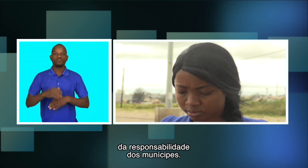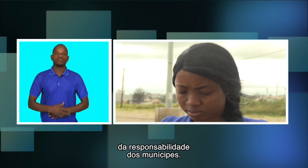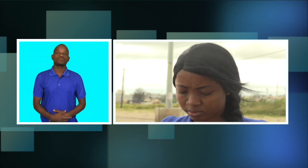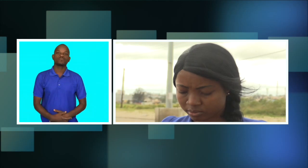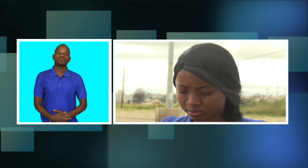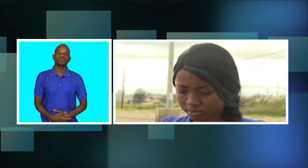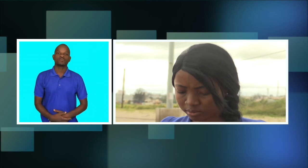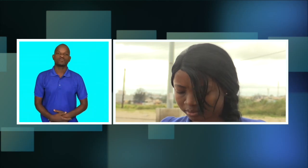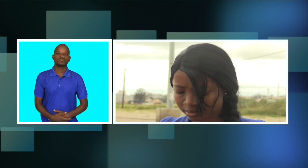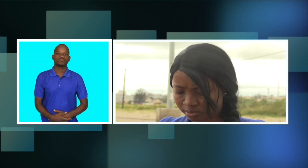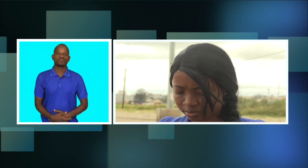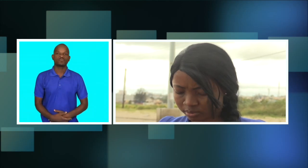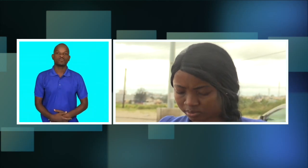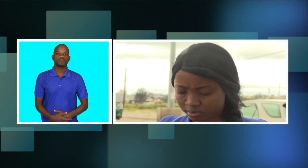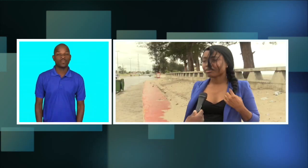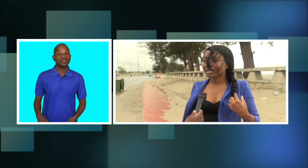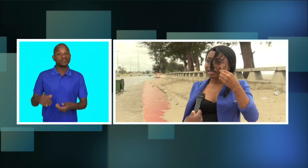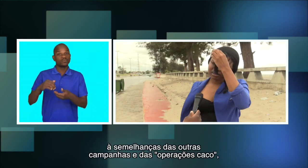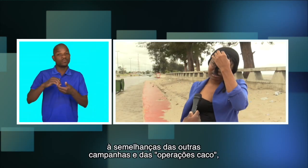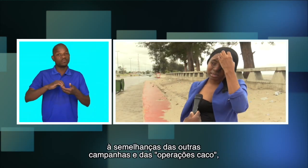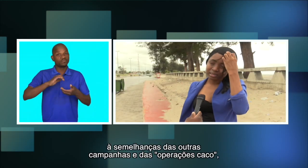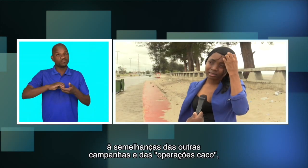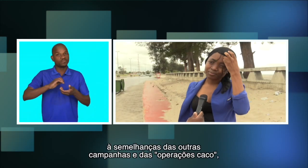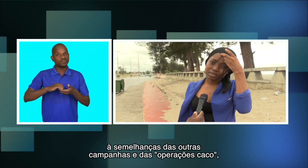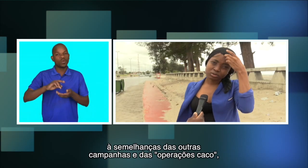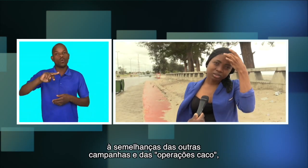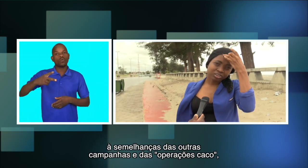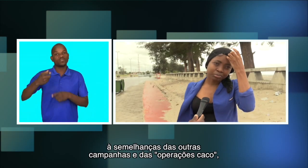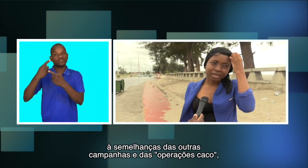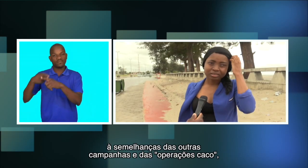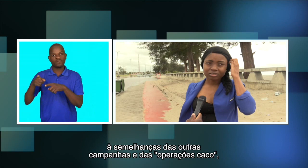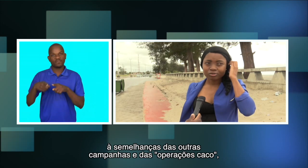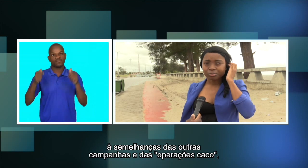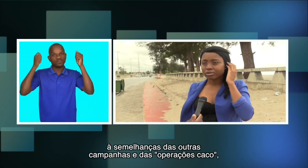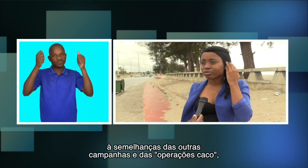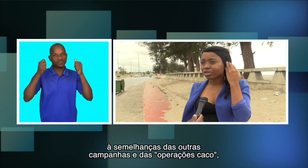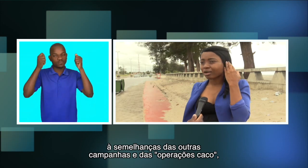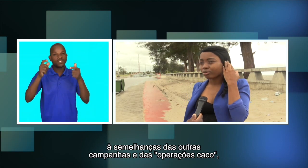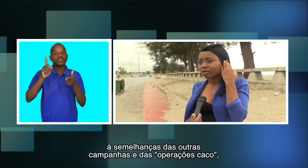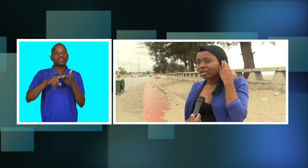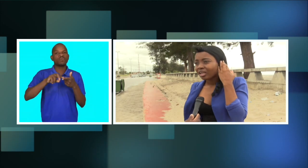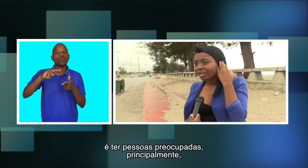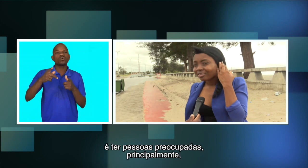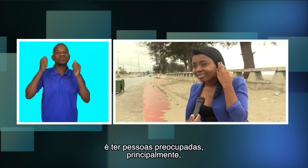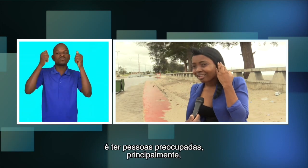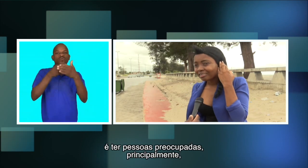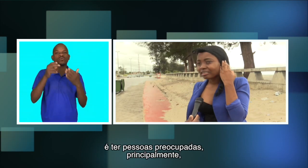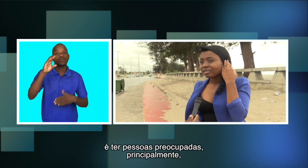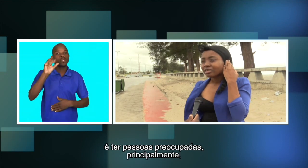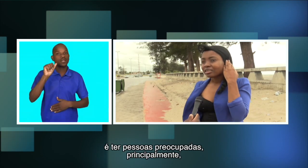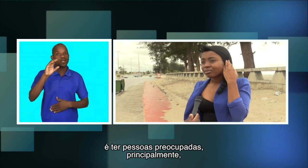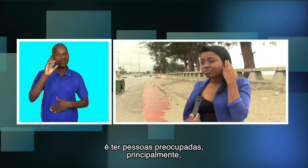munícipes. A semelhança das outras campanhas e das operações de TACO é